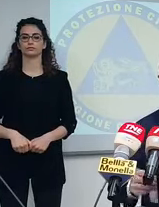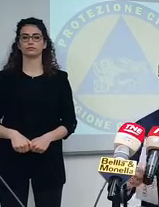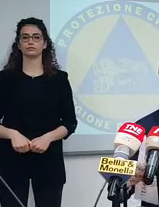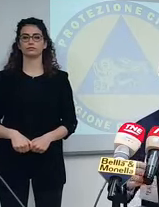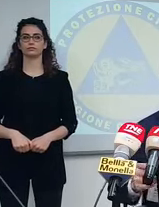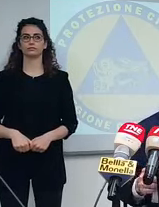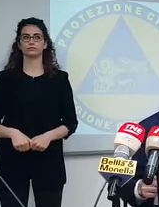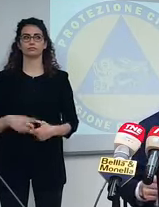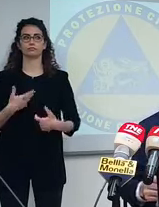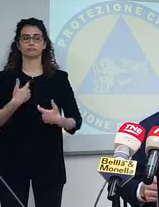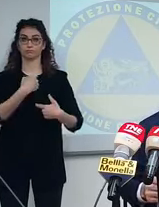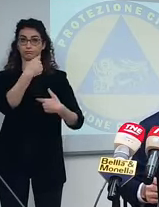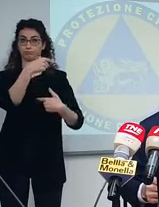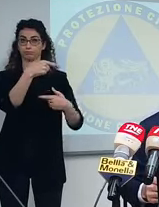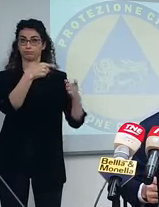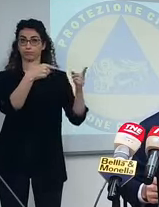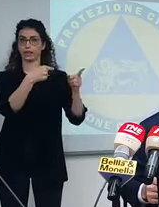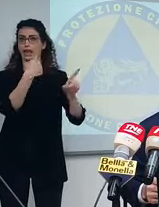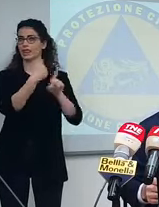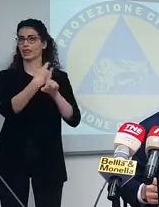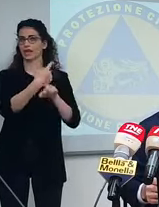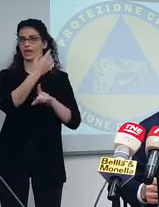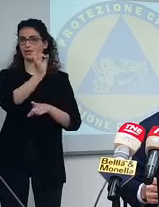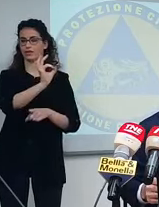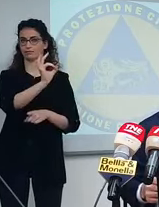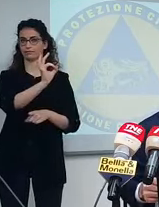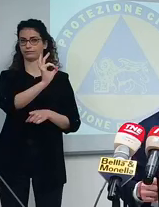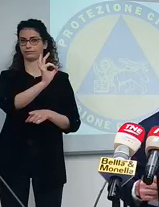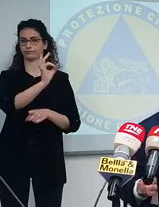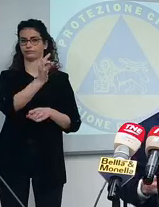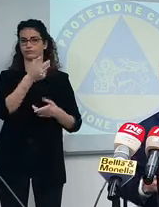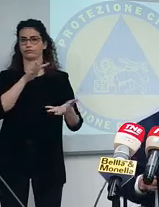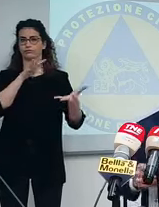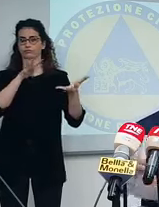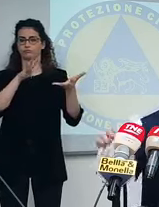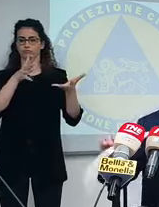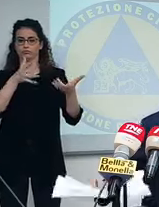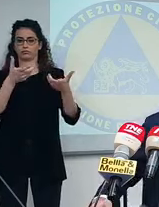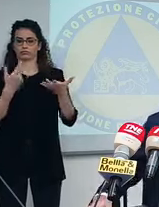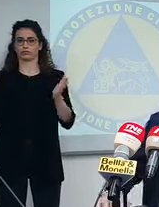Per capirsi, questo deve andare a zero, per tornare alla normalità.